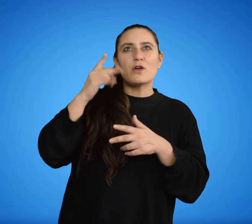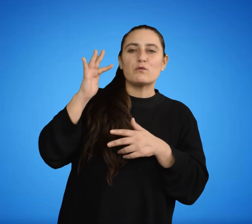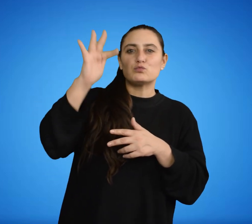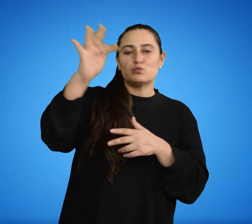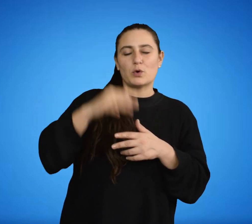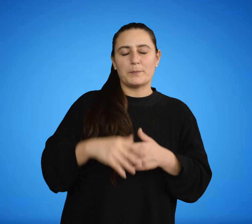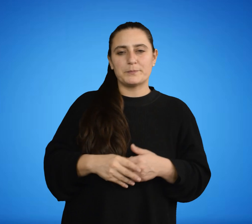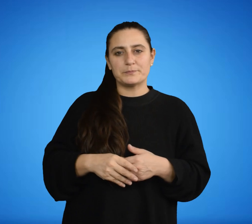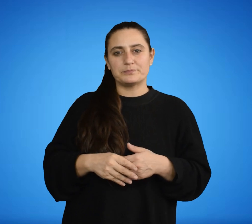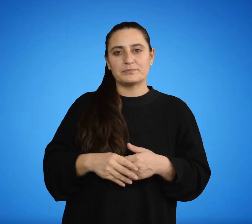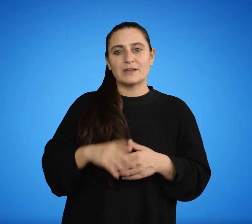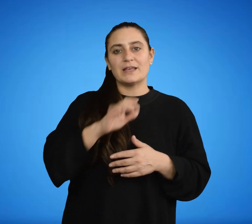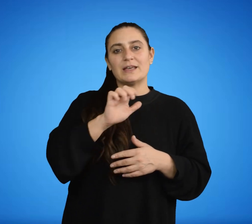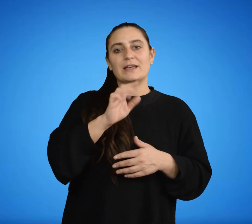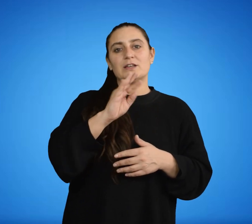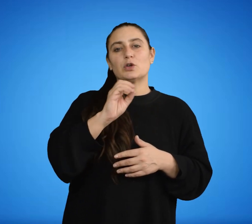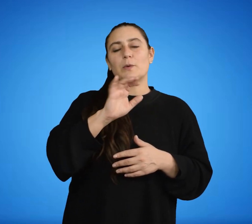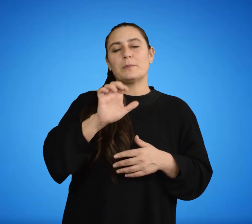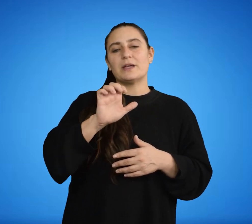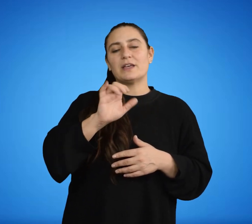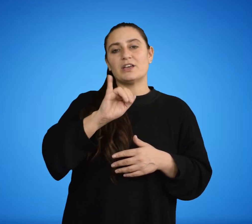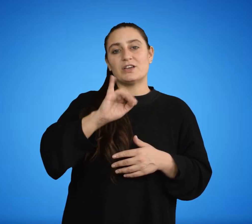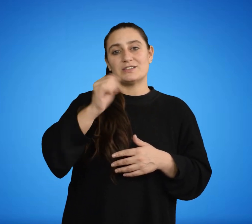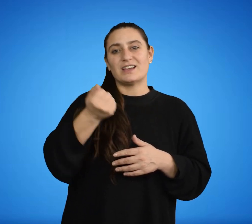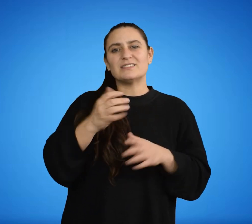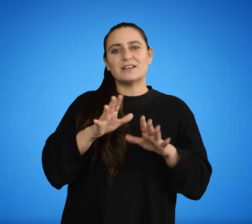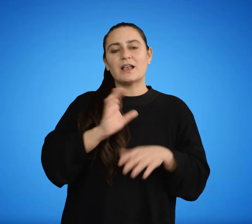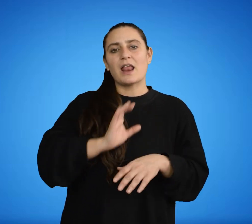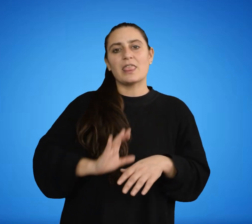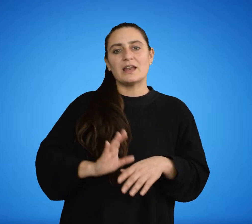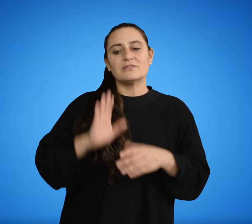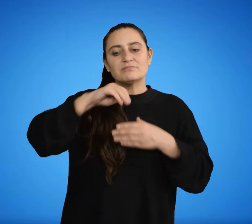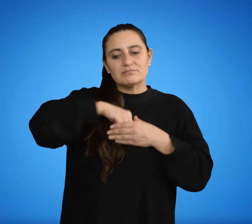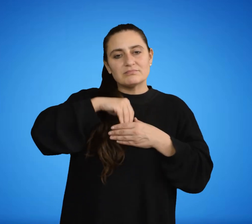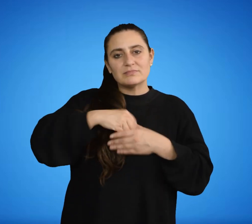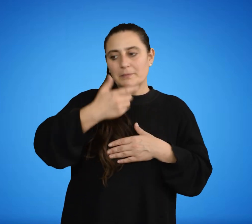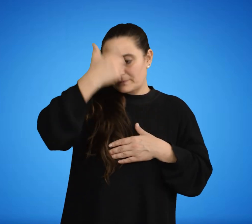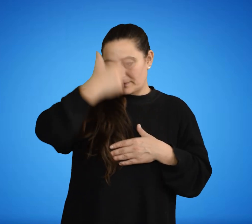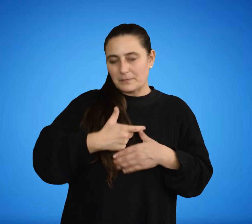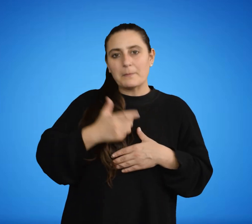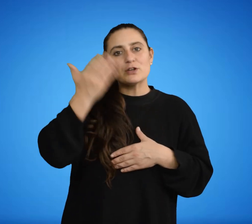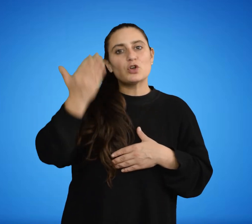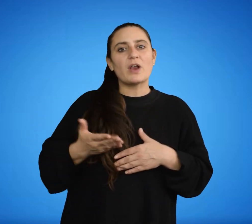proféticas. Etopeya es el conjunto de cualidades interiores de un personaje,